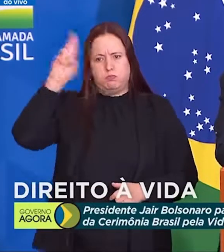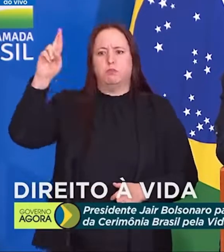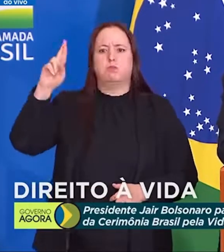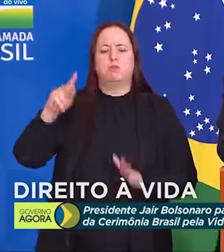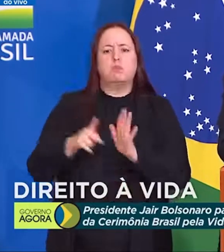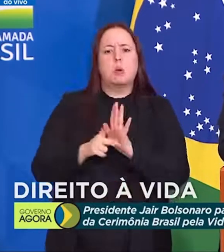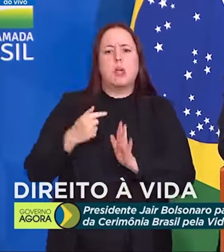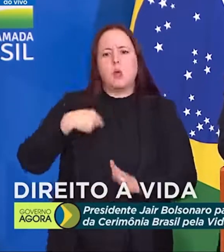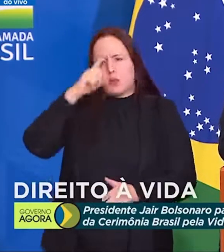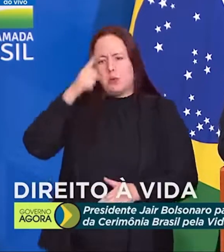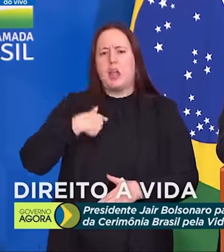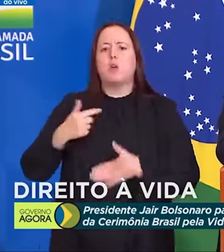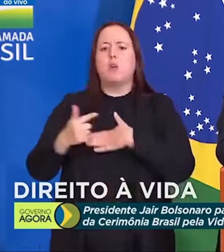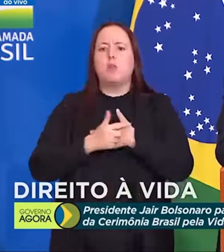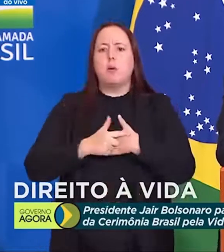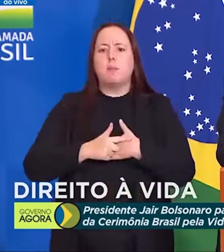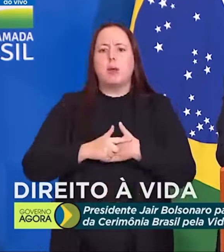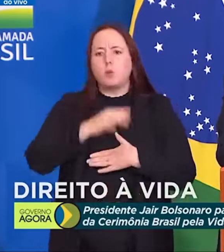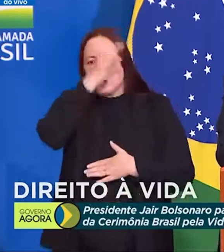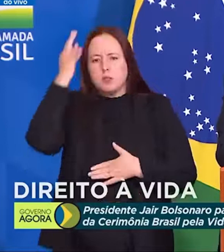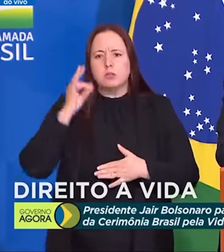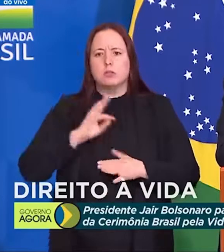não vamos fazer o papel de idiotas.